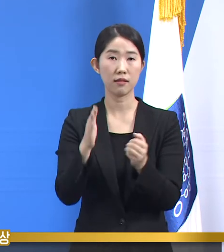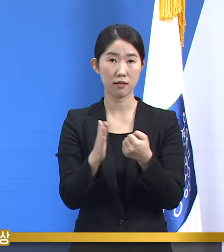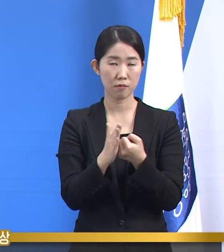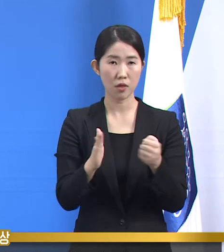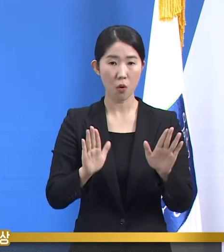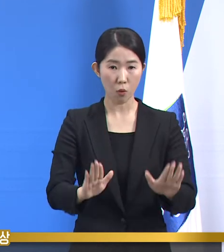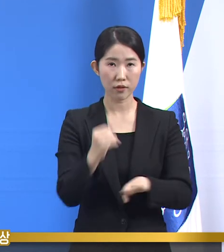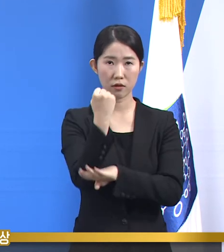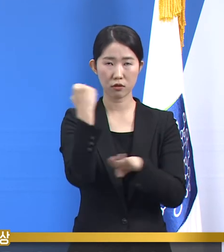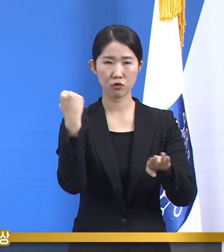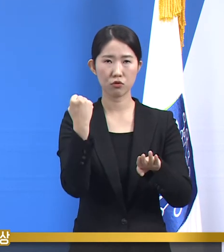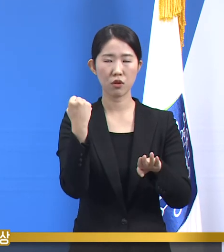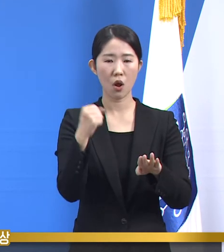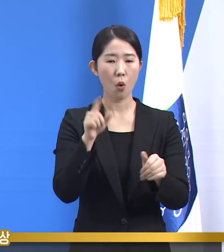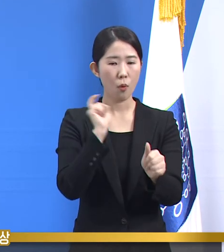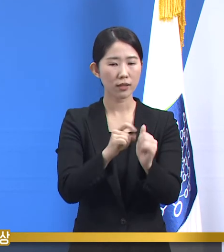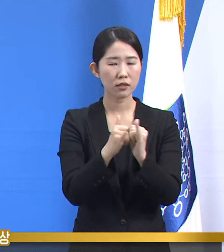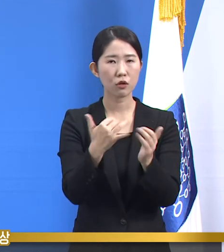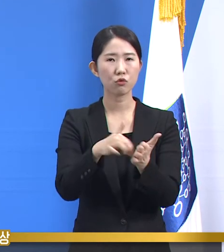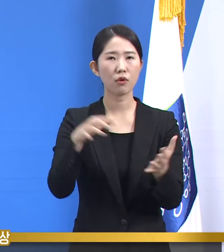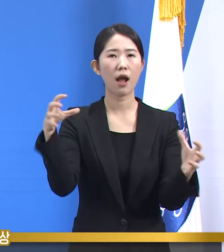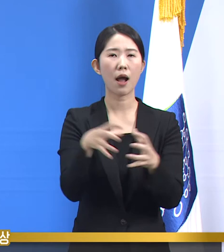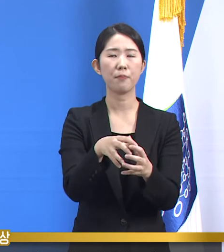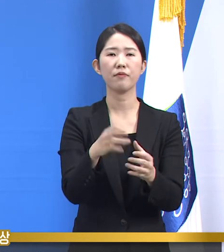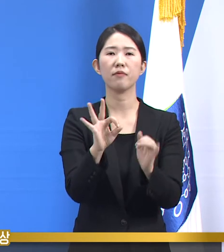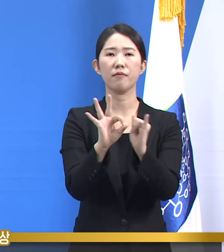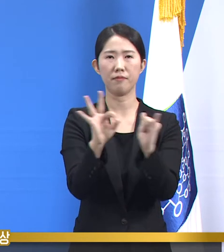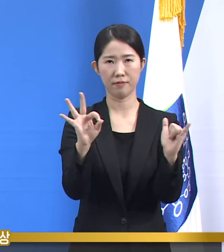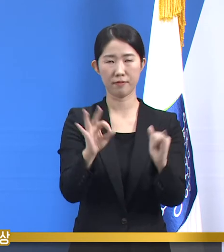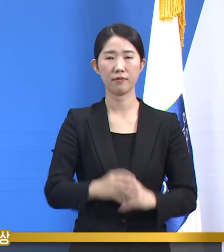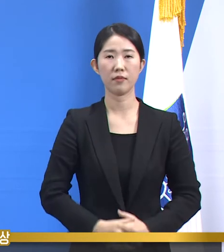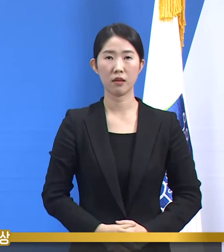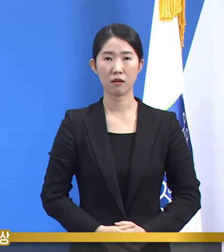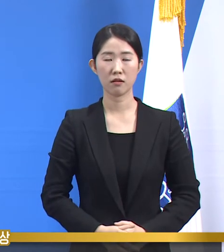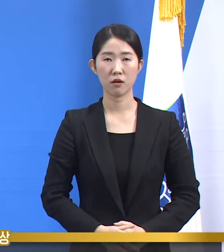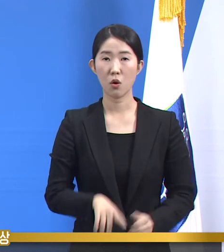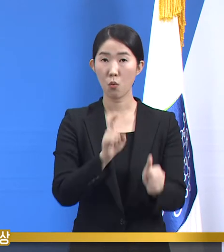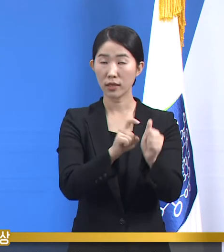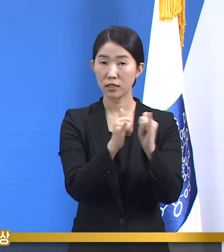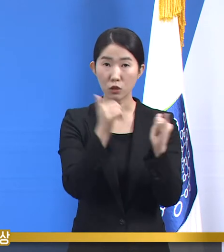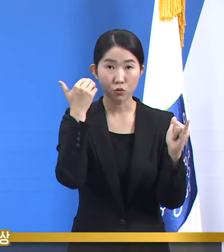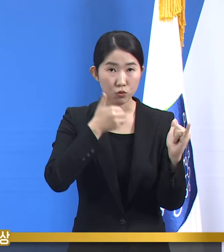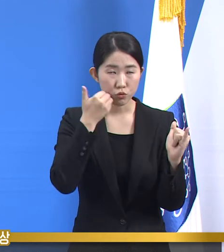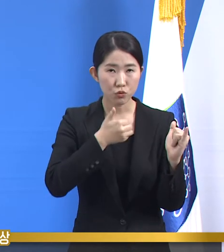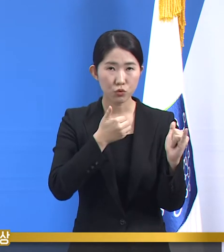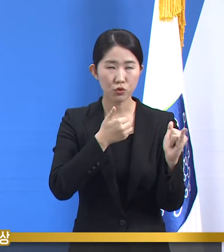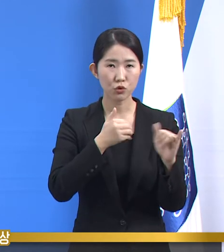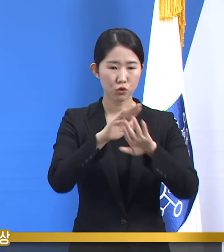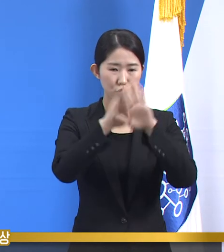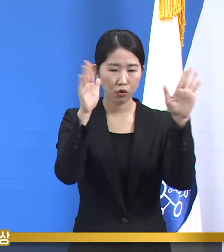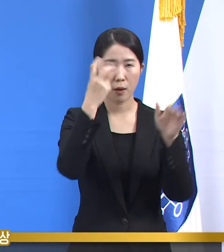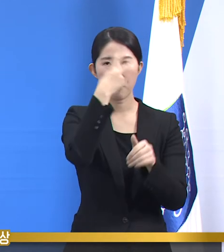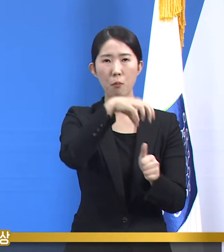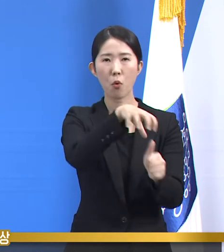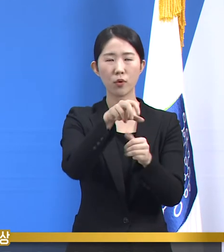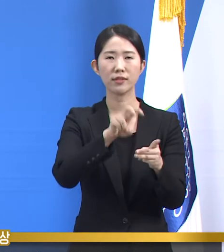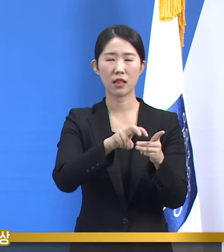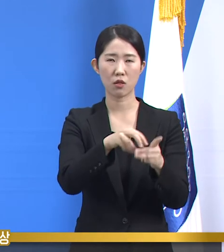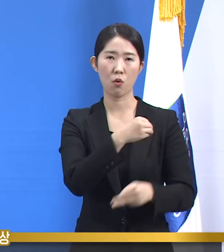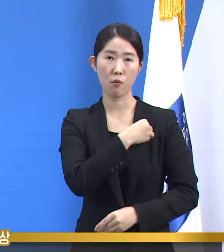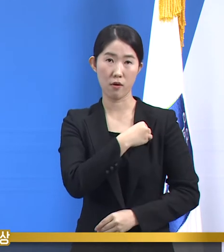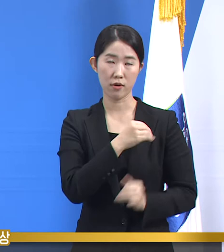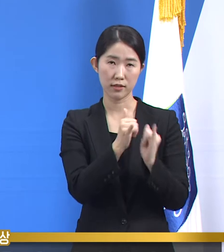기준 확진자는 10명으로 확인되었습니다. 확진자들의 구성은 주간보호센터 이용자 6명,